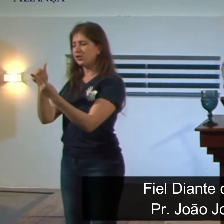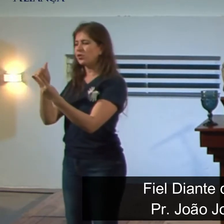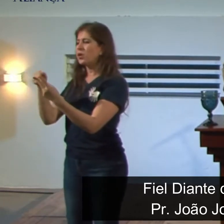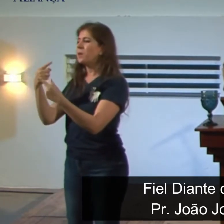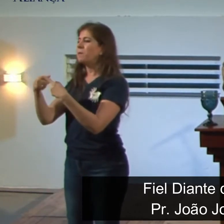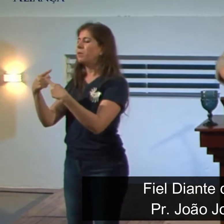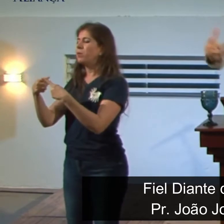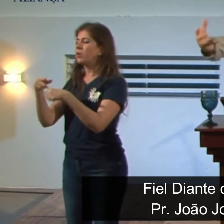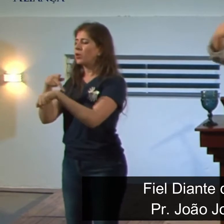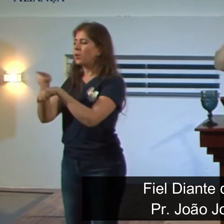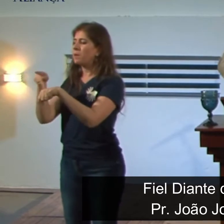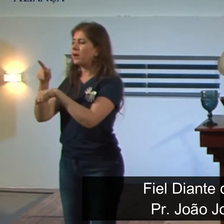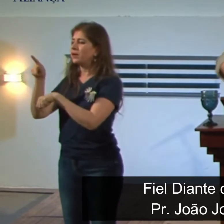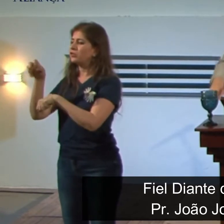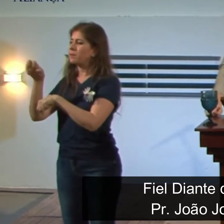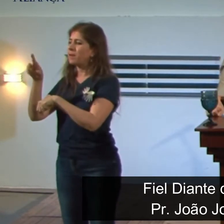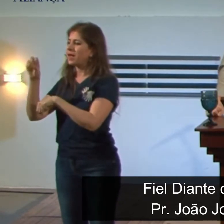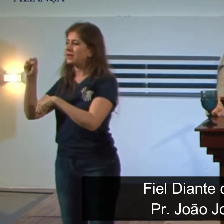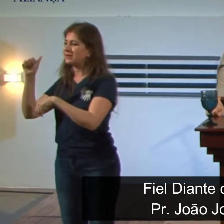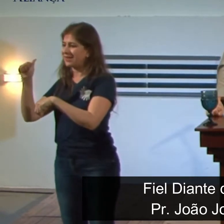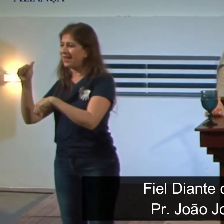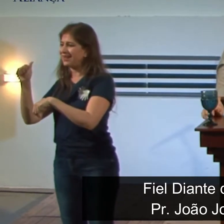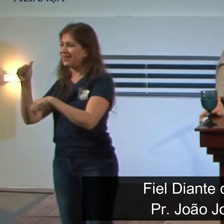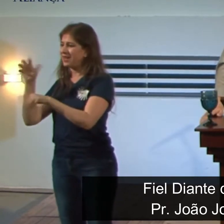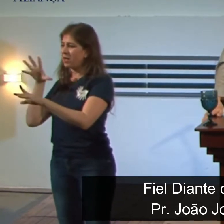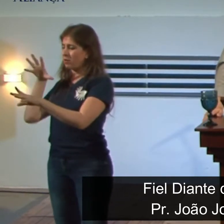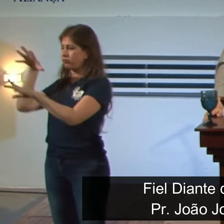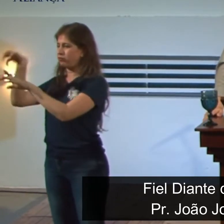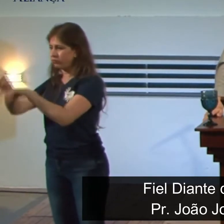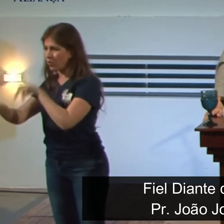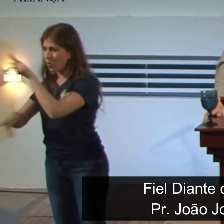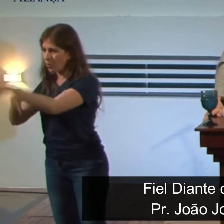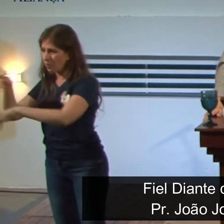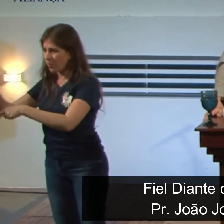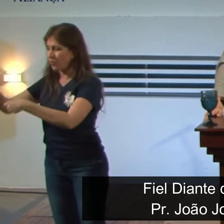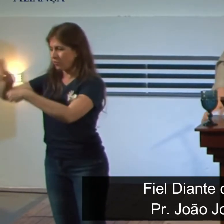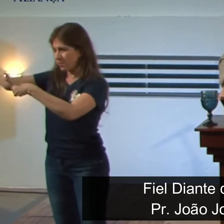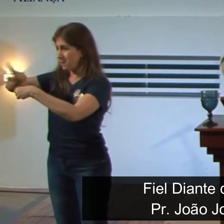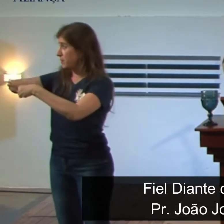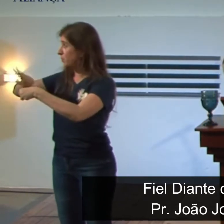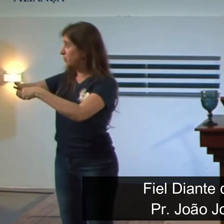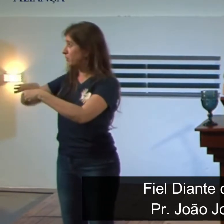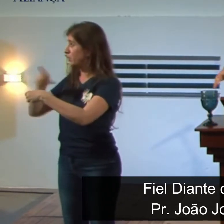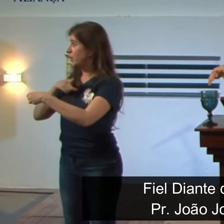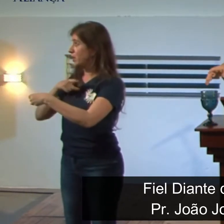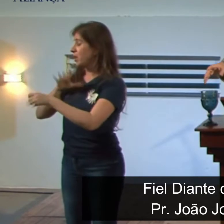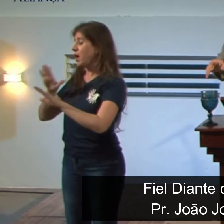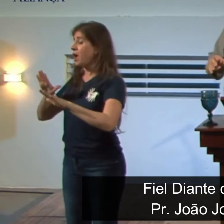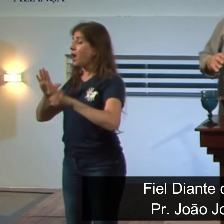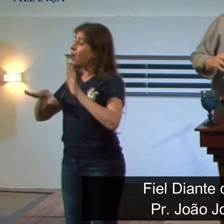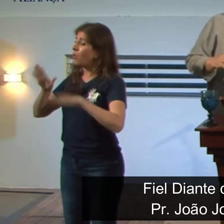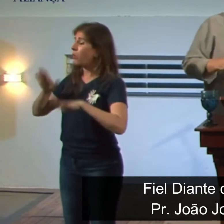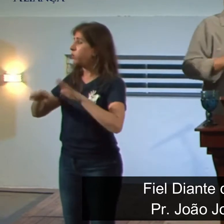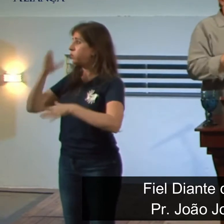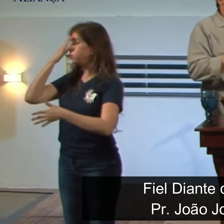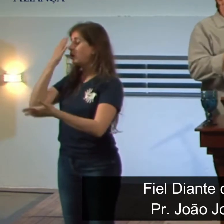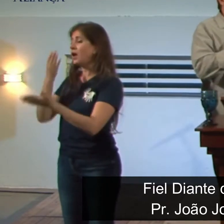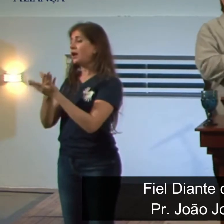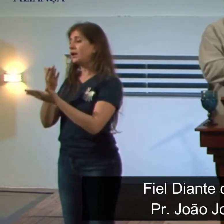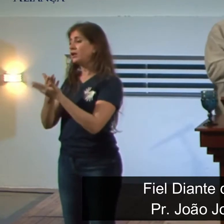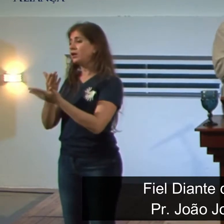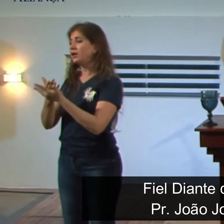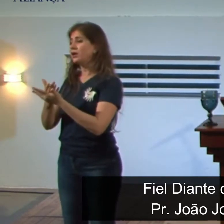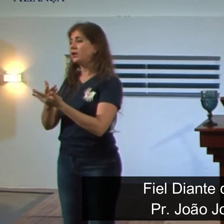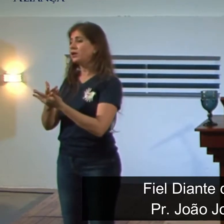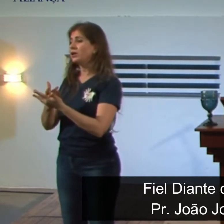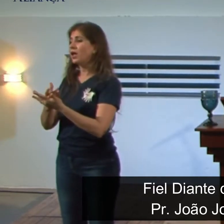dominou a Babilônia e a Babilônia passou para dentro do poder do Império Persa, e outros acreditam que era alguém